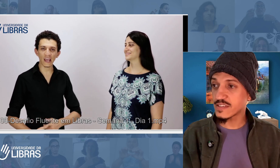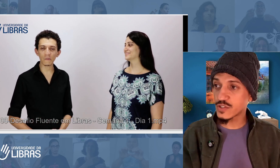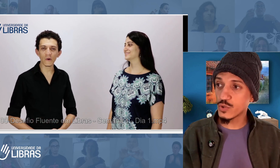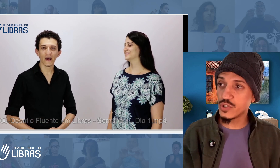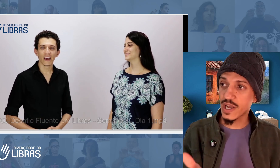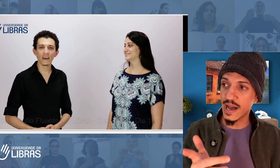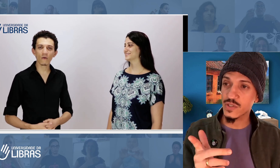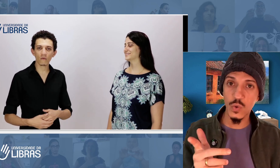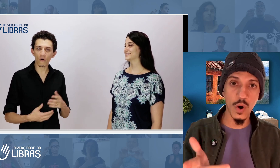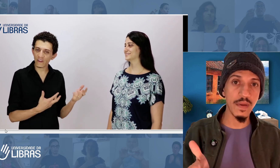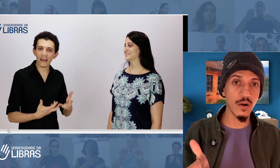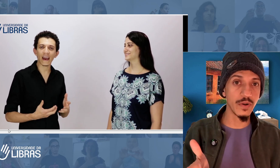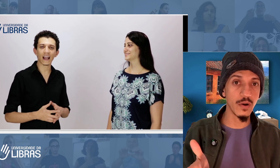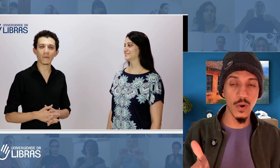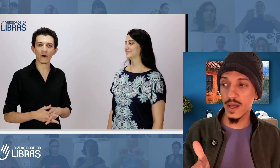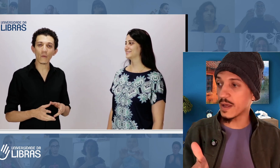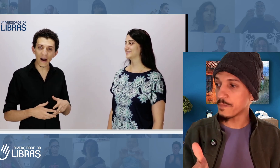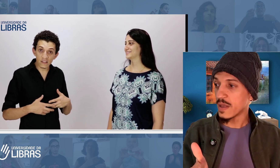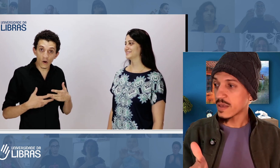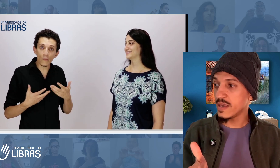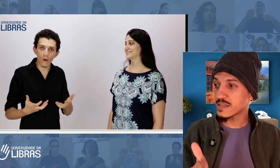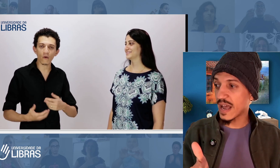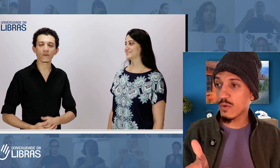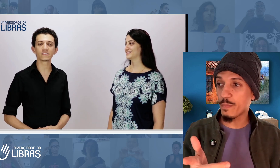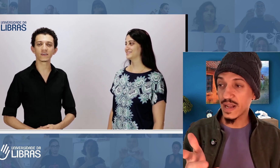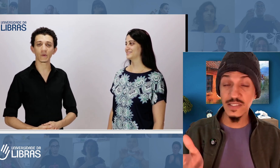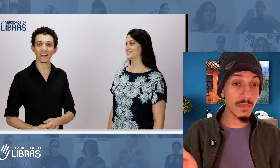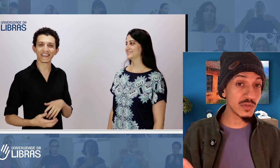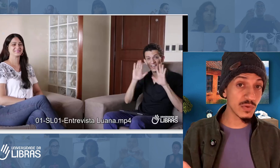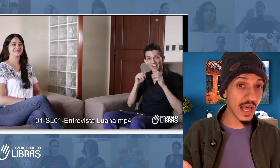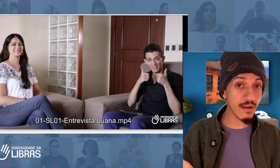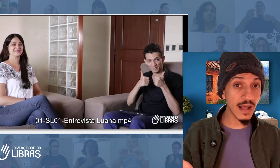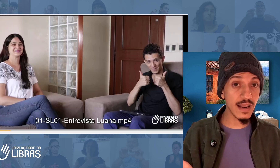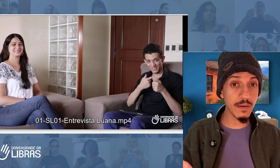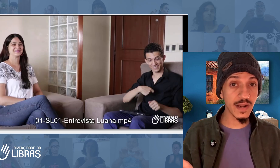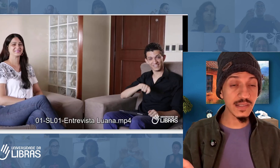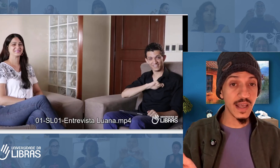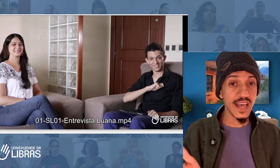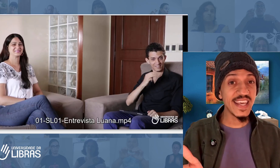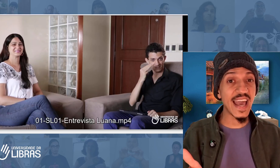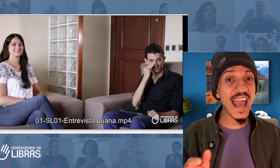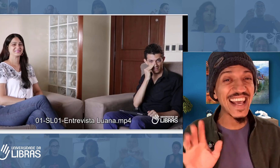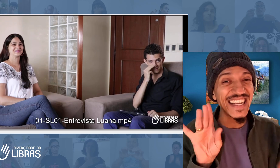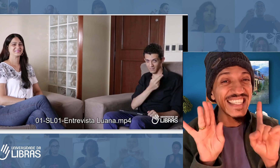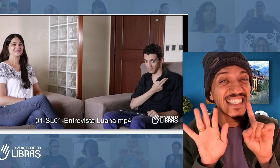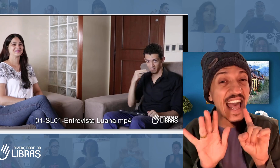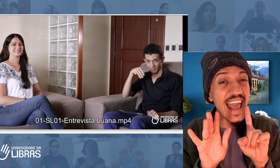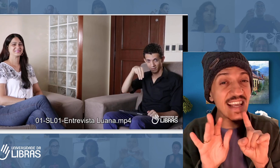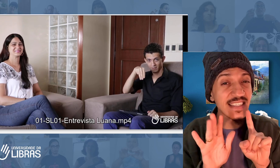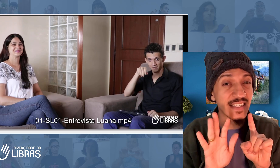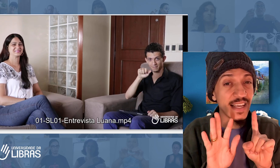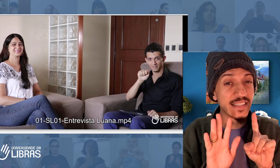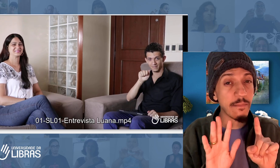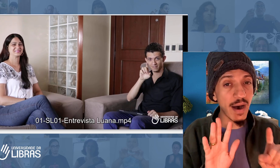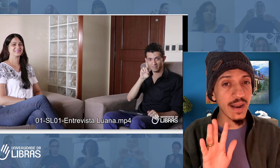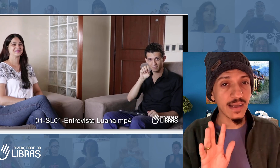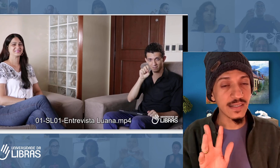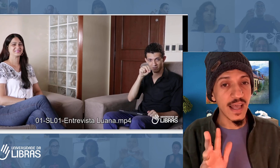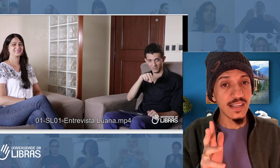estudo de caso com a minha aluna Luana, que saiu praticamente do zero na Libras, e em seis semanas se